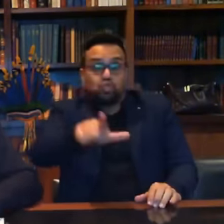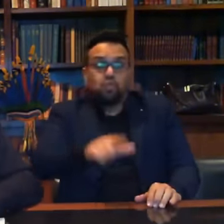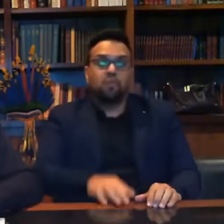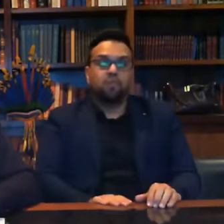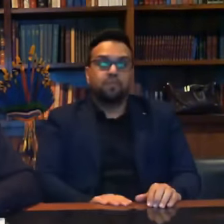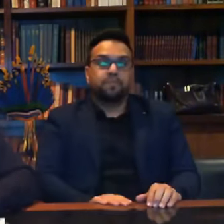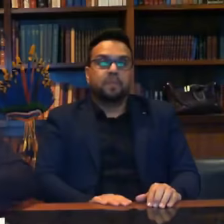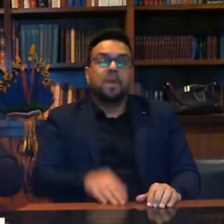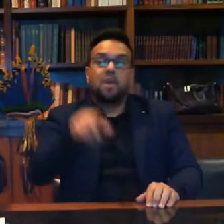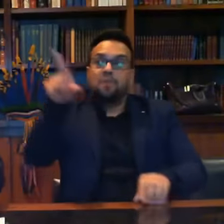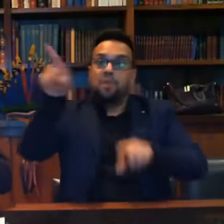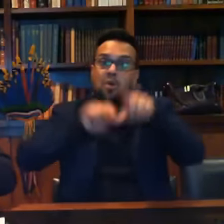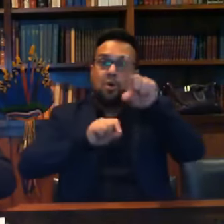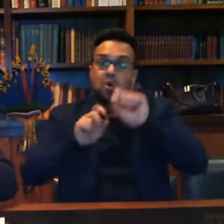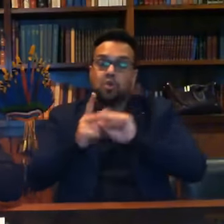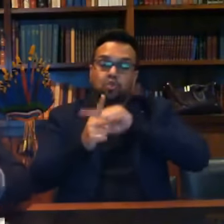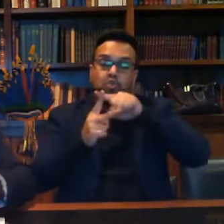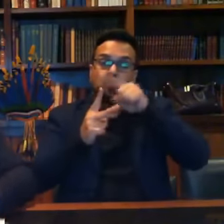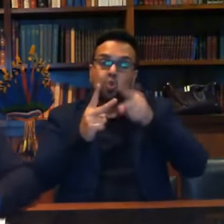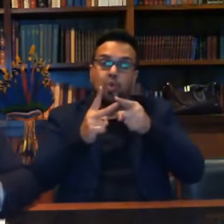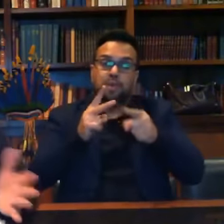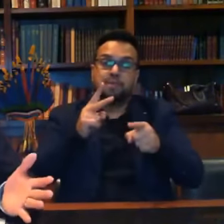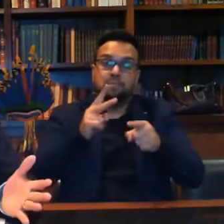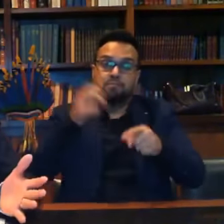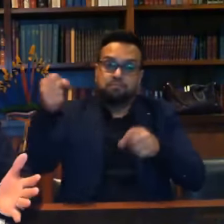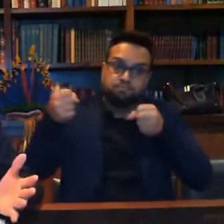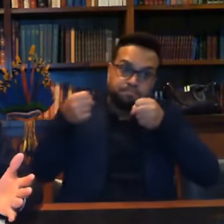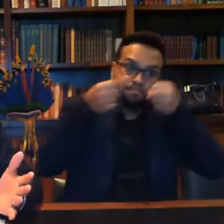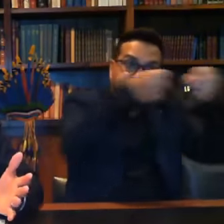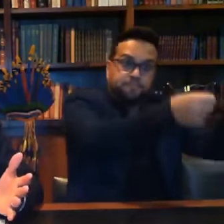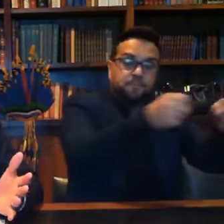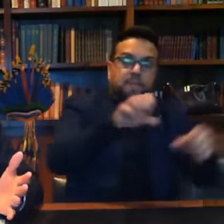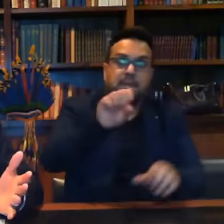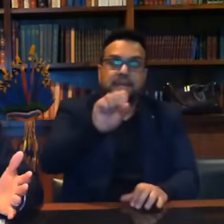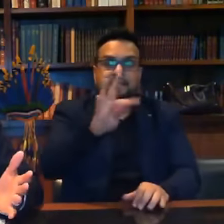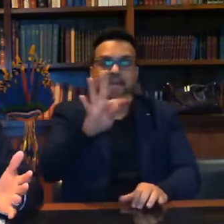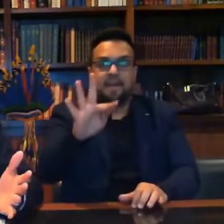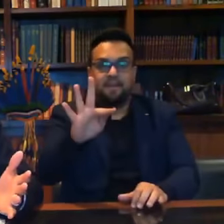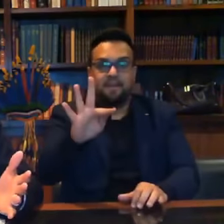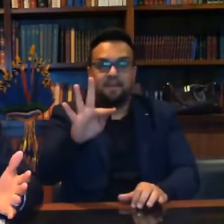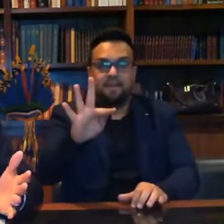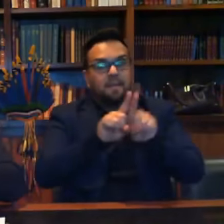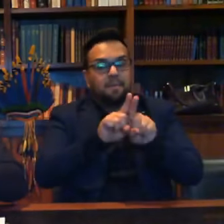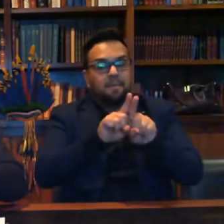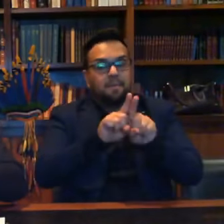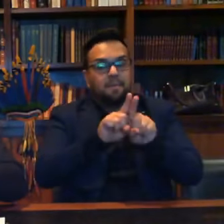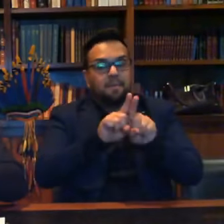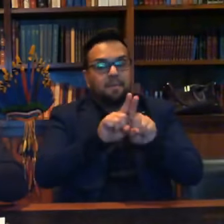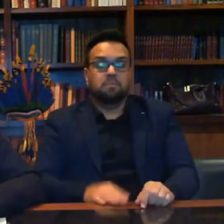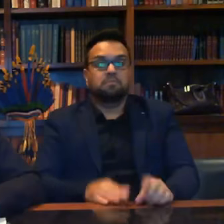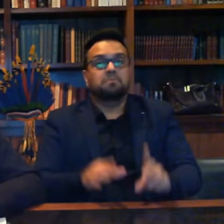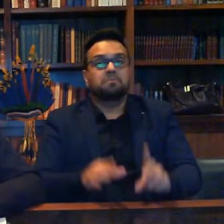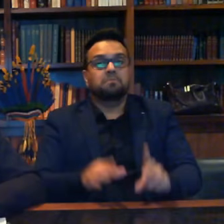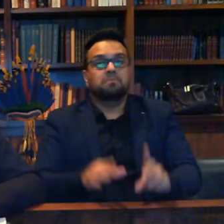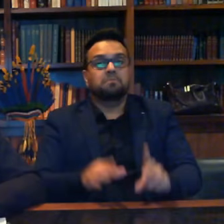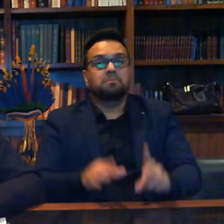indico mais dois. E se o Lula que vai disputar a eleição, ele indica dois.